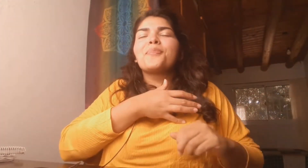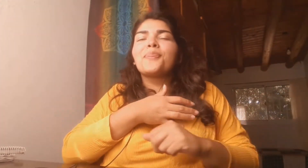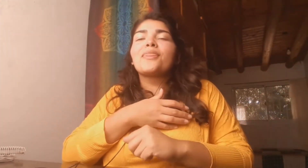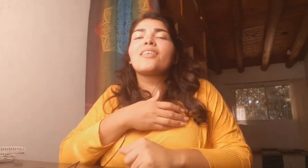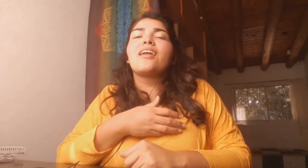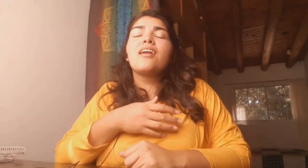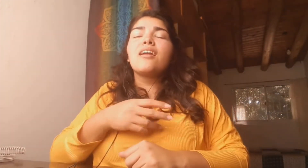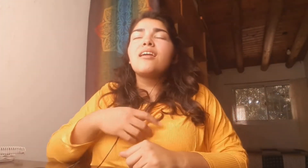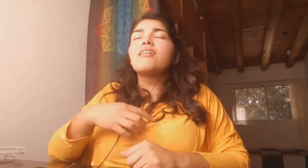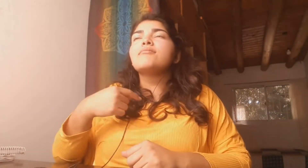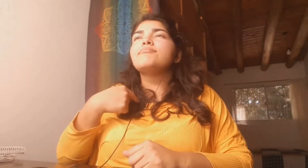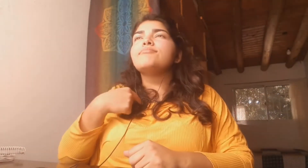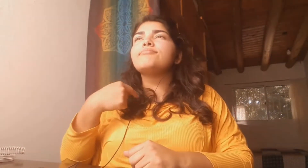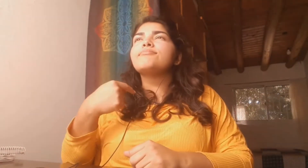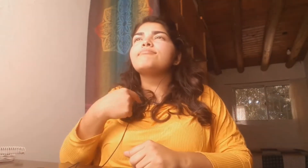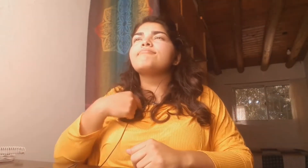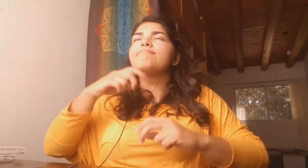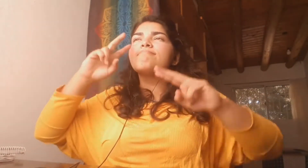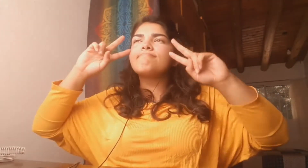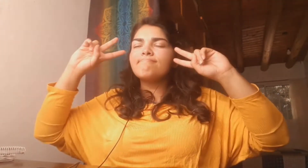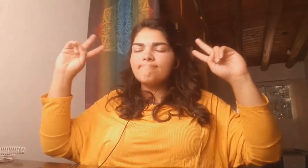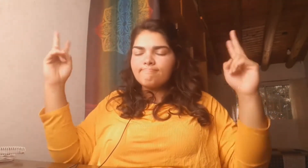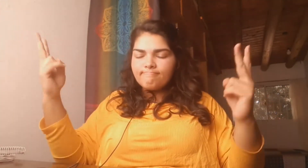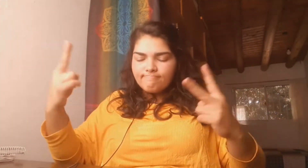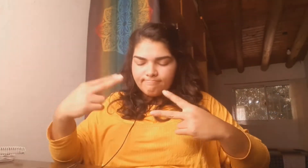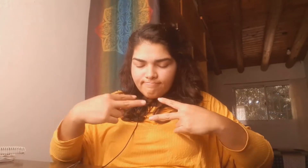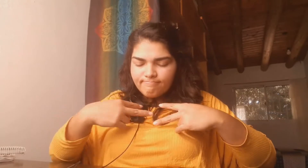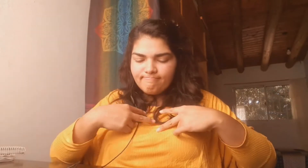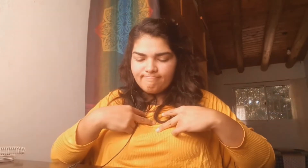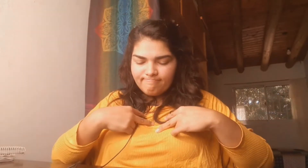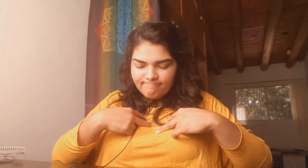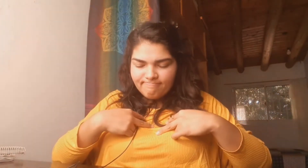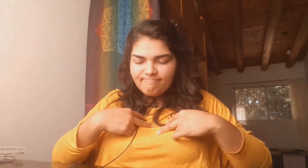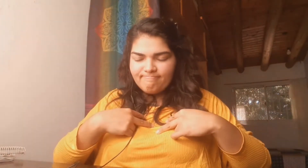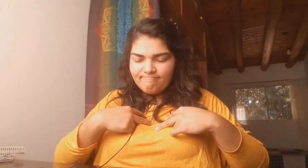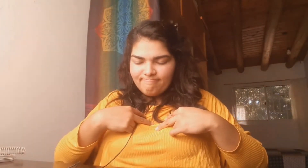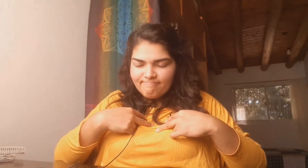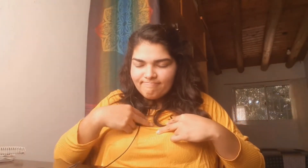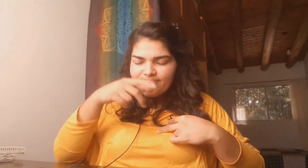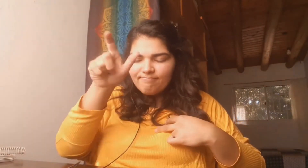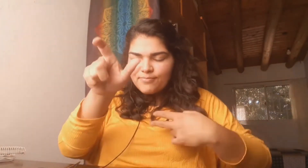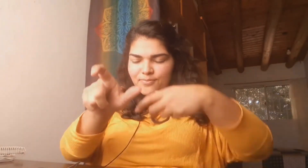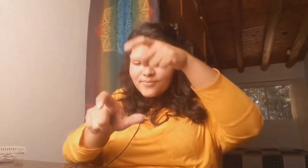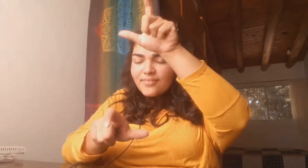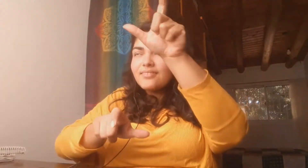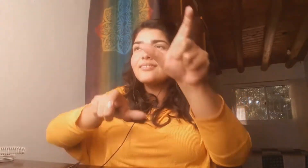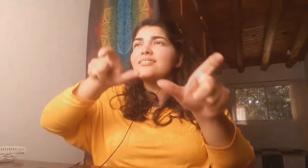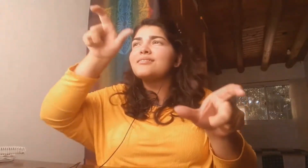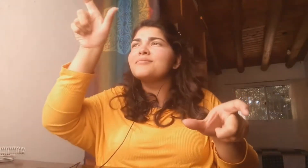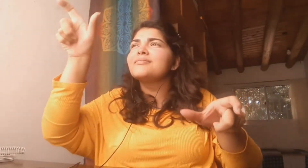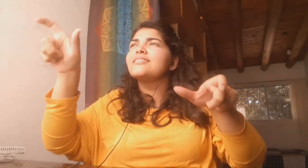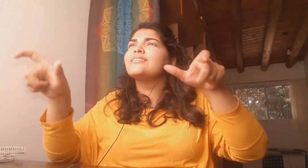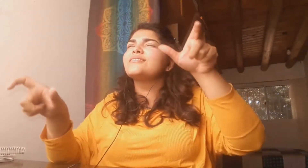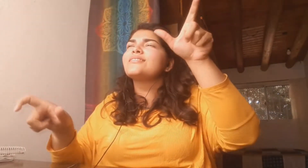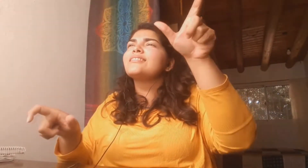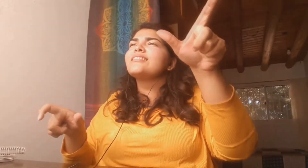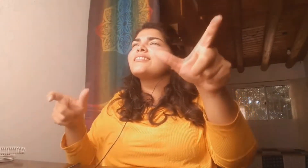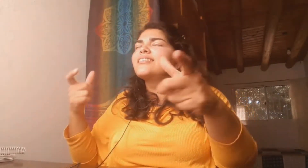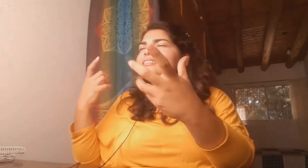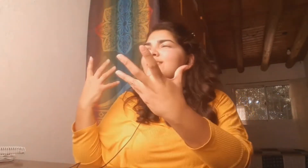Ahora es tiempo de pensar y ser pacientes, confiar más en la gente,